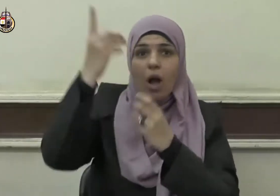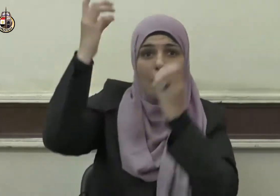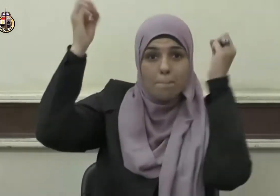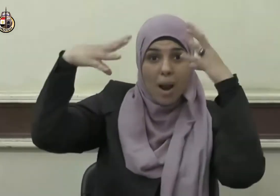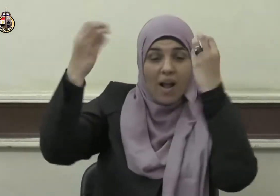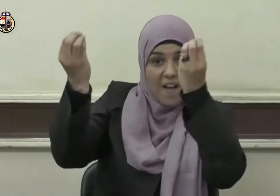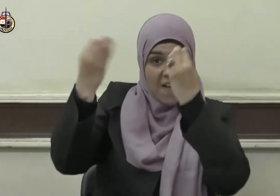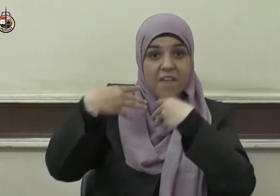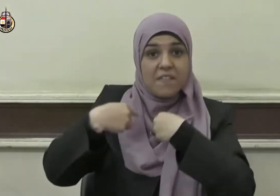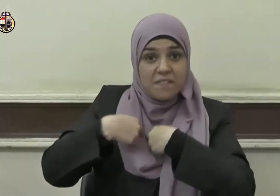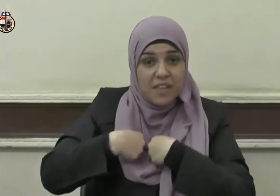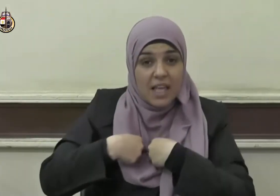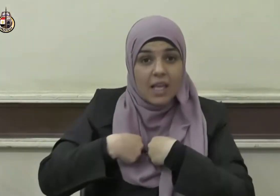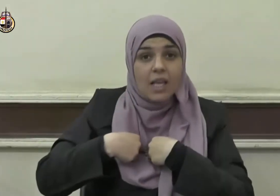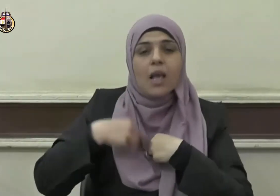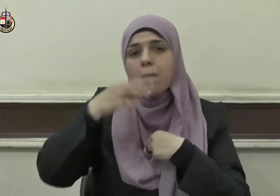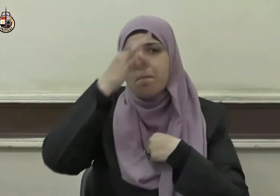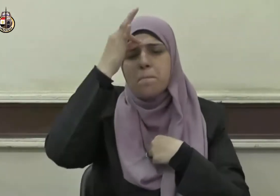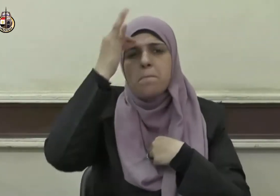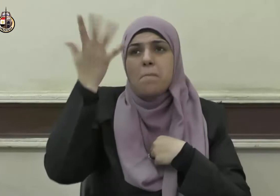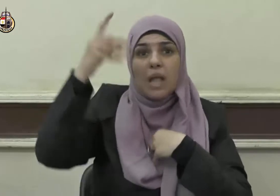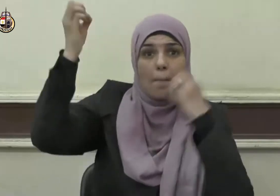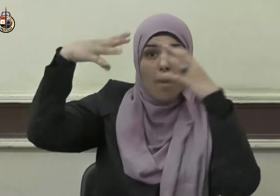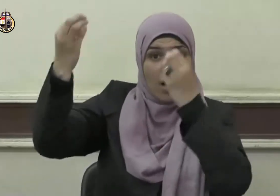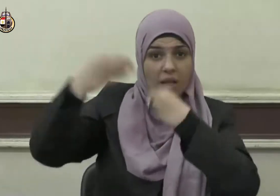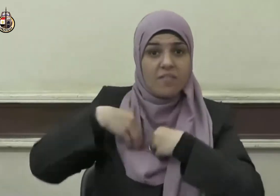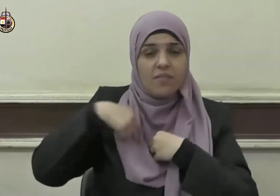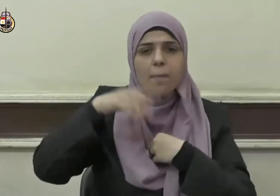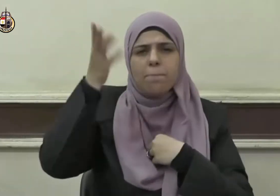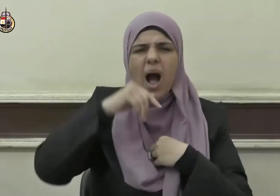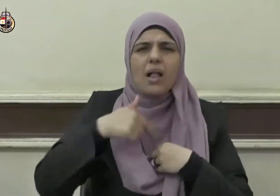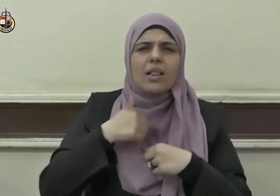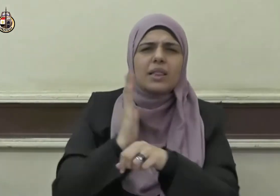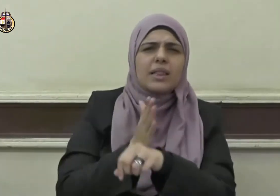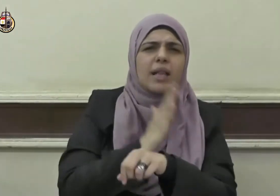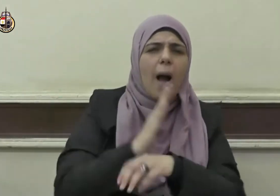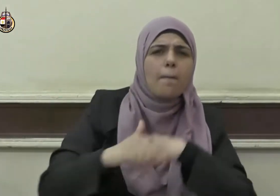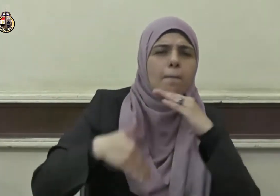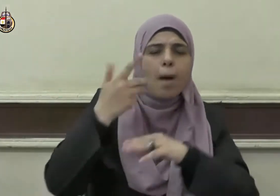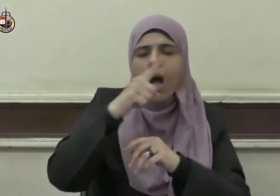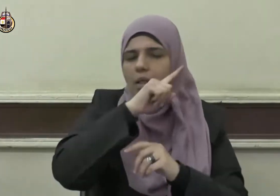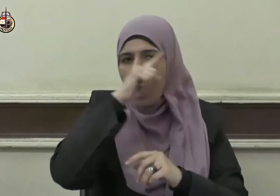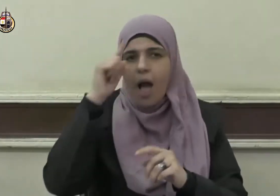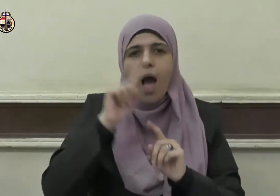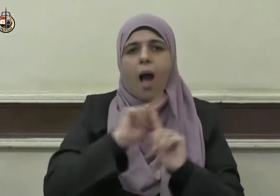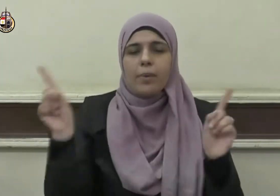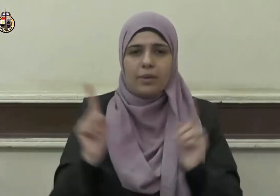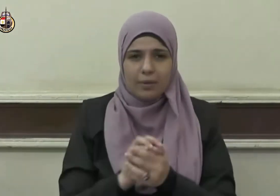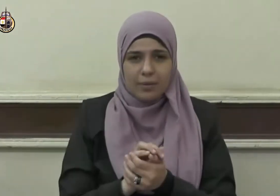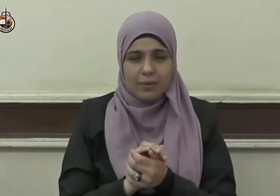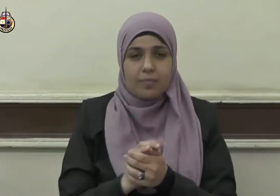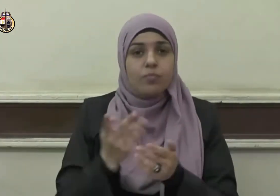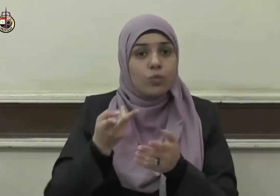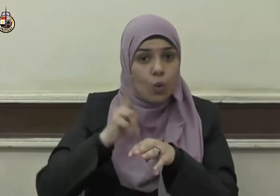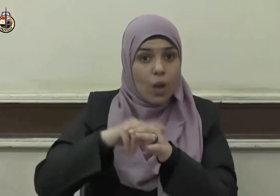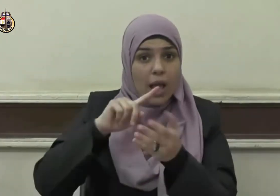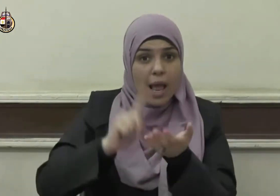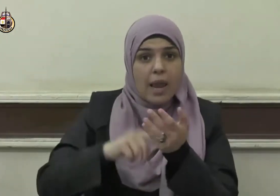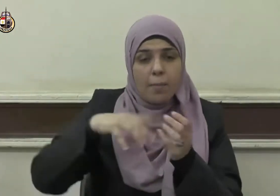مِنْهَا نَفْحَةٌ لَا يَشْقَى بَعْدَهَا أَبَدَا وإن من أعظم هذه